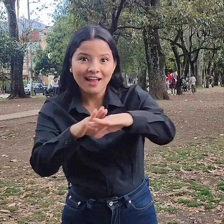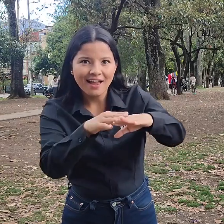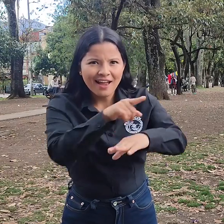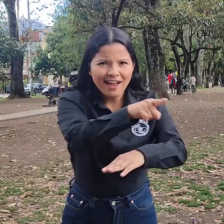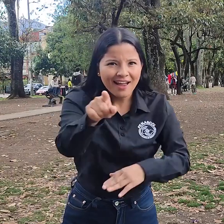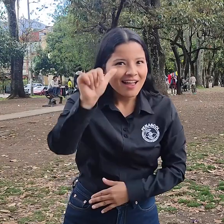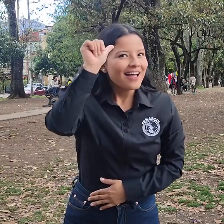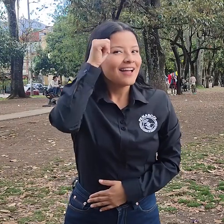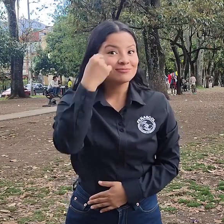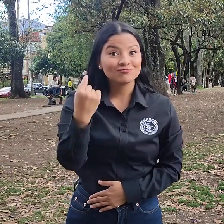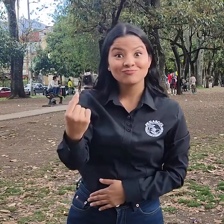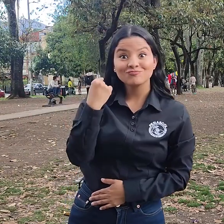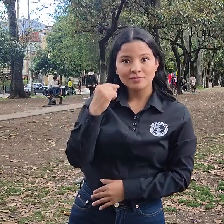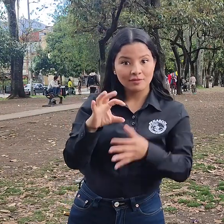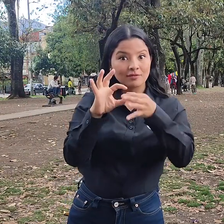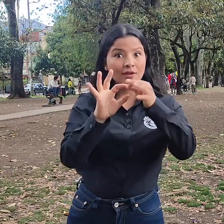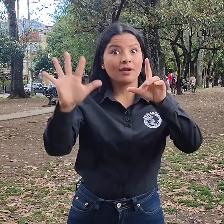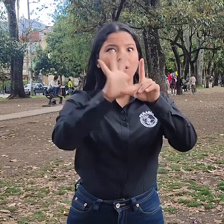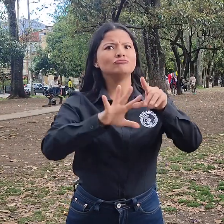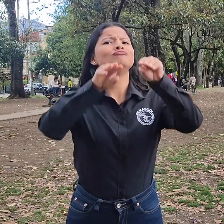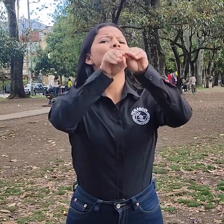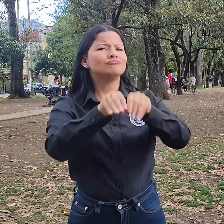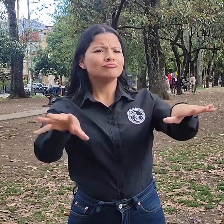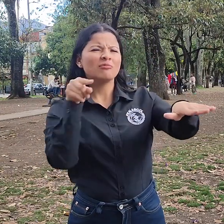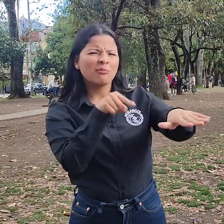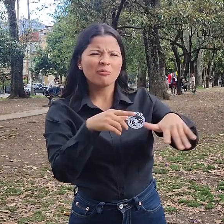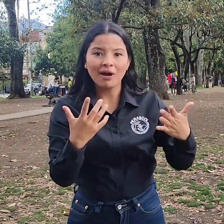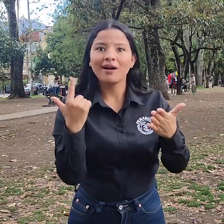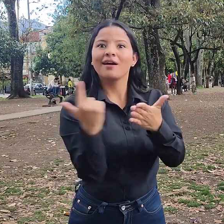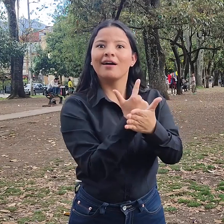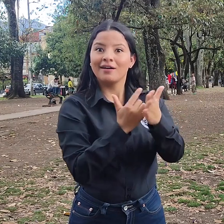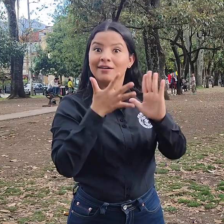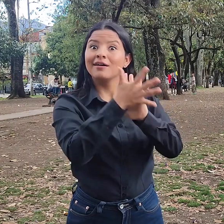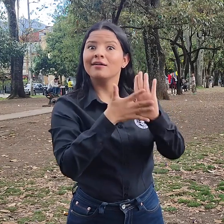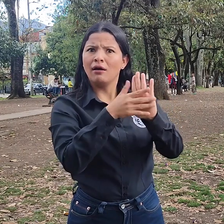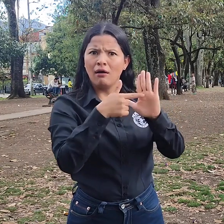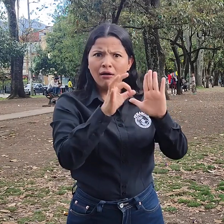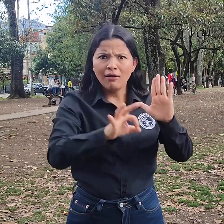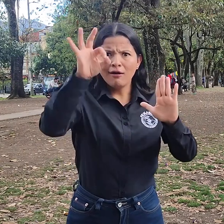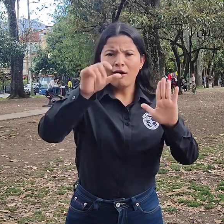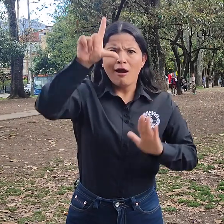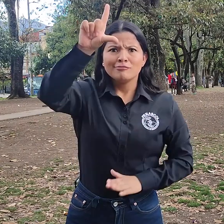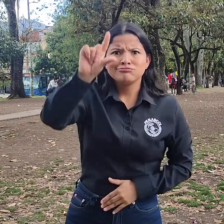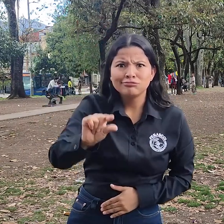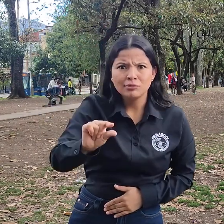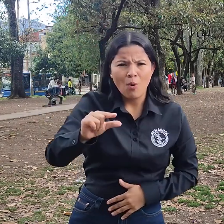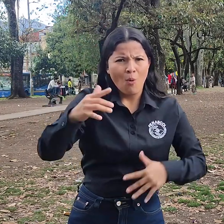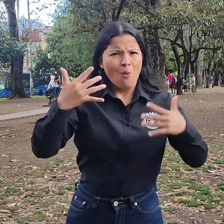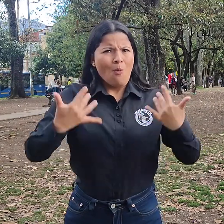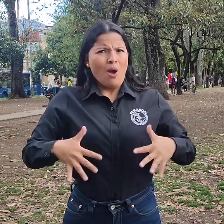Oigan, ¿recuerdan que en un video pasado desde Fenascol hemos publicado que tenemos unas rebajas en los libros de lengua de seña? Me